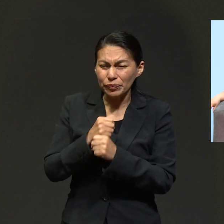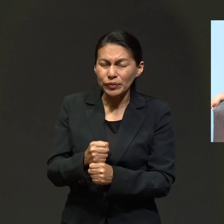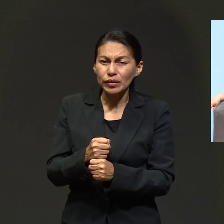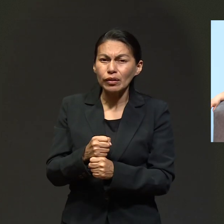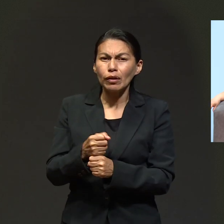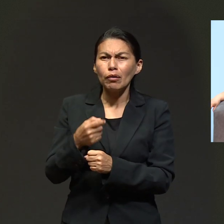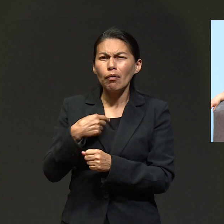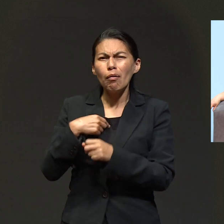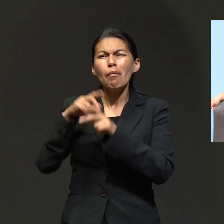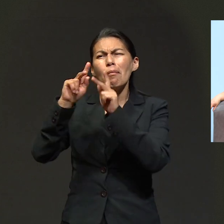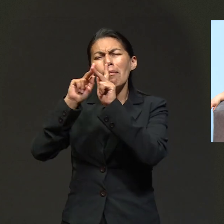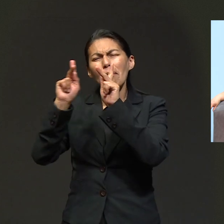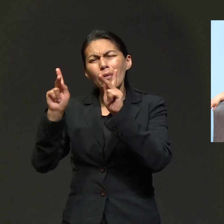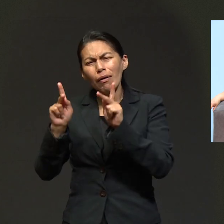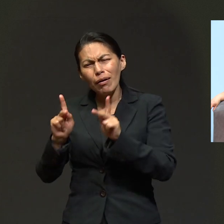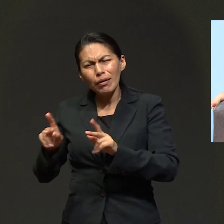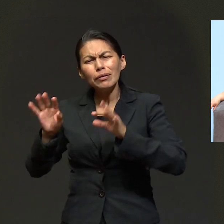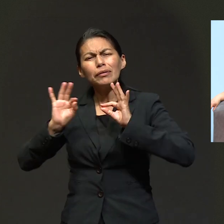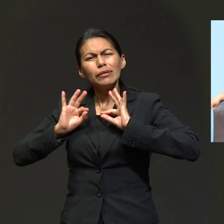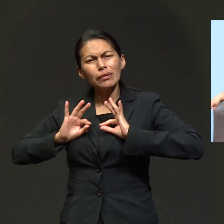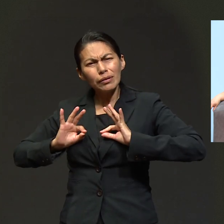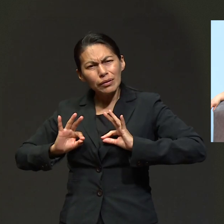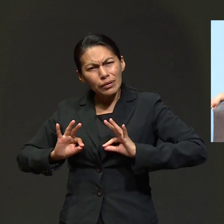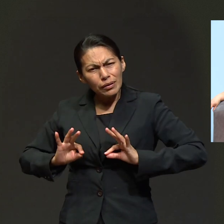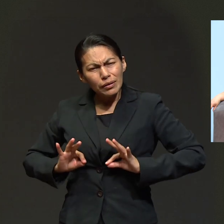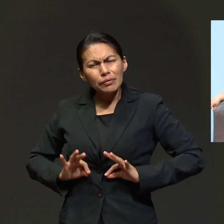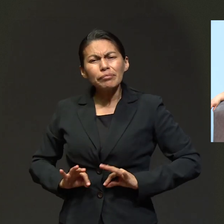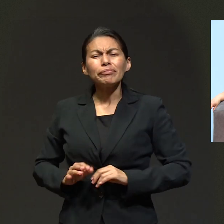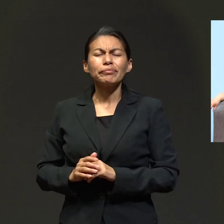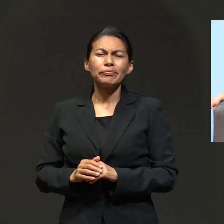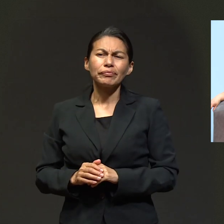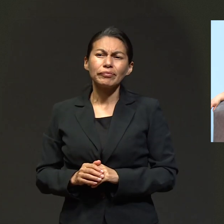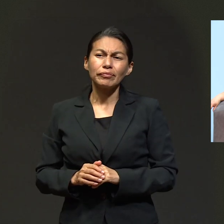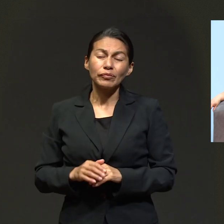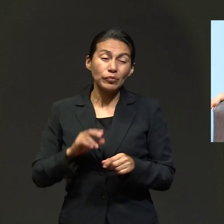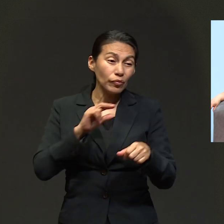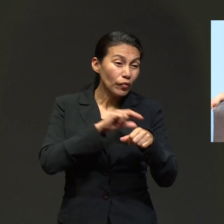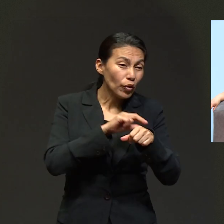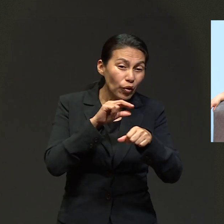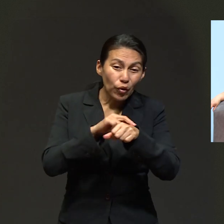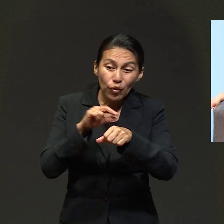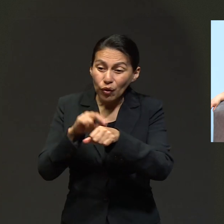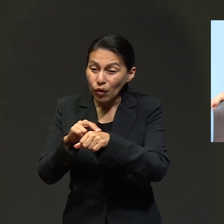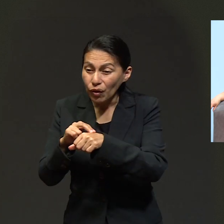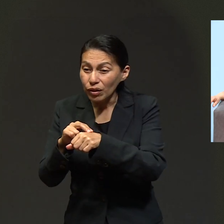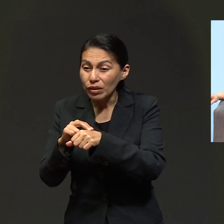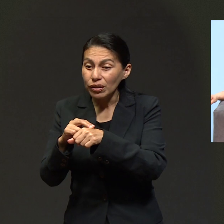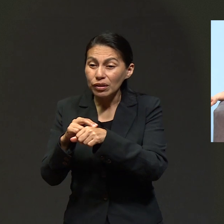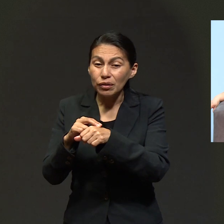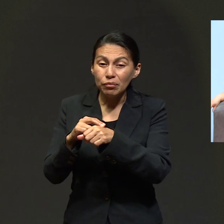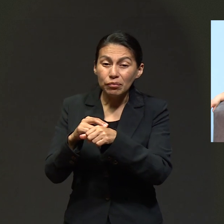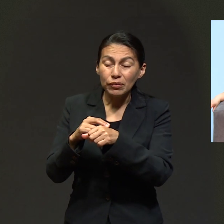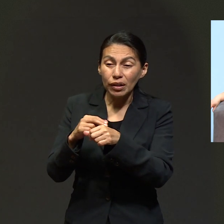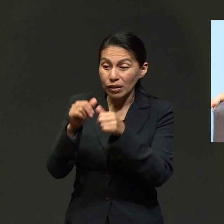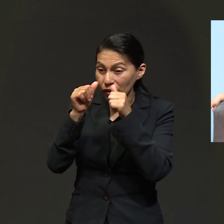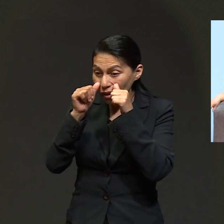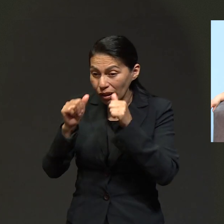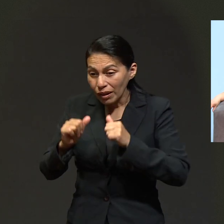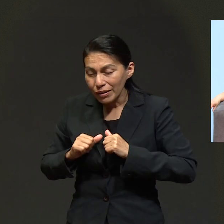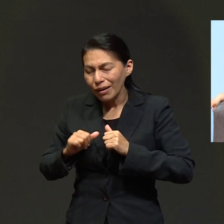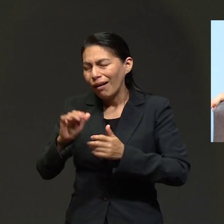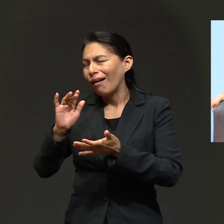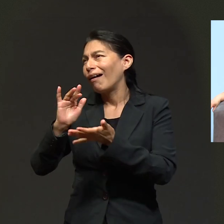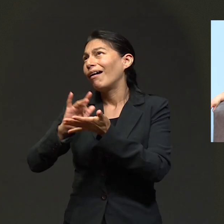de todo lo que he vivido, yo tengo paz, tengo tranquilidad y todos los médicos que me